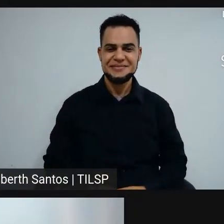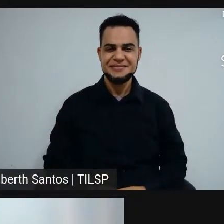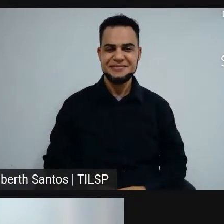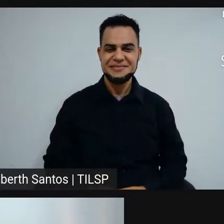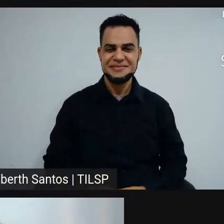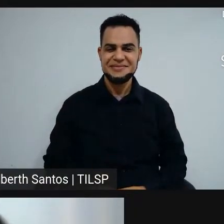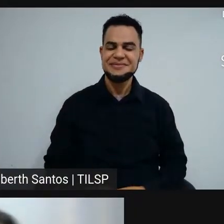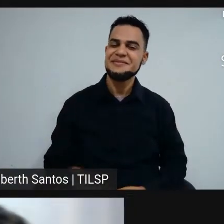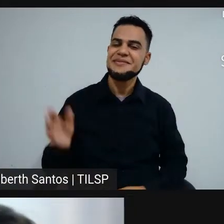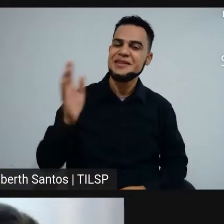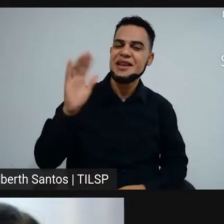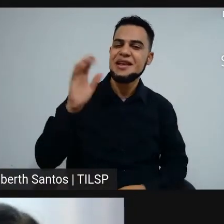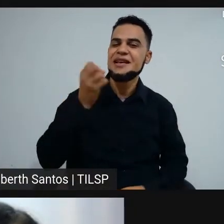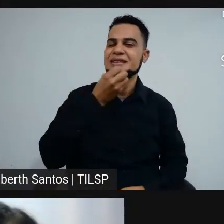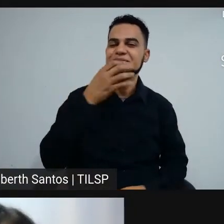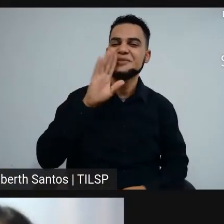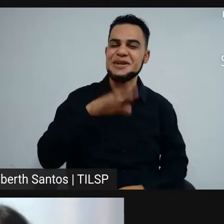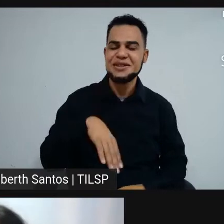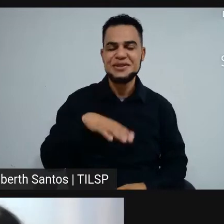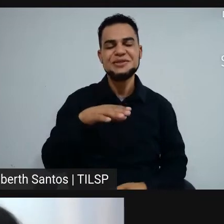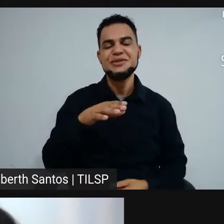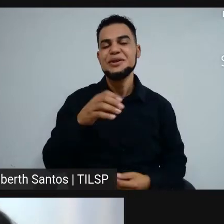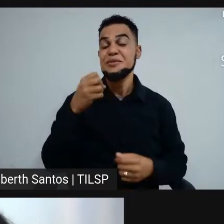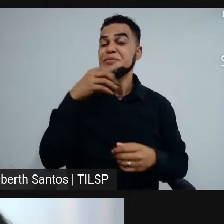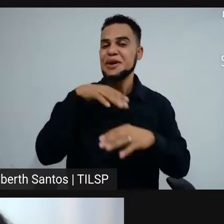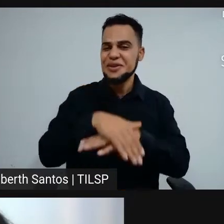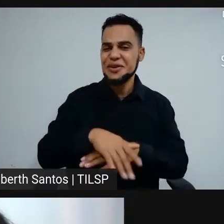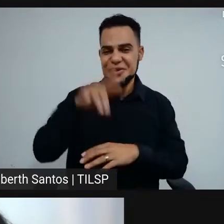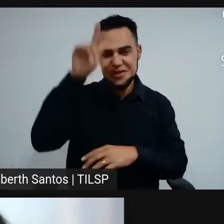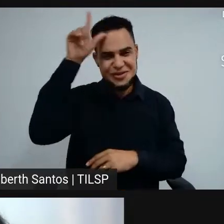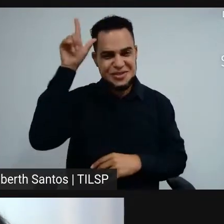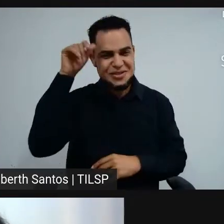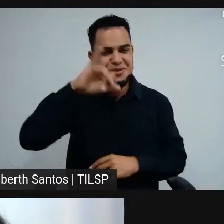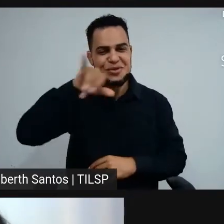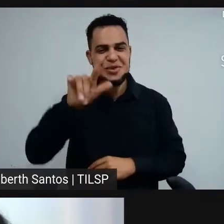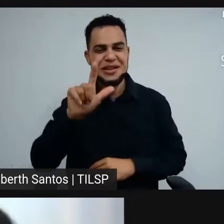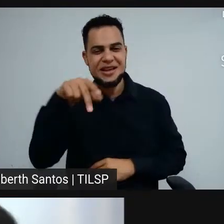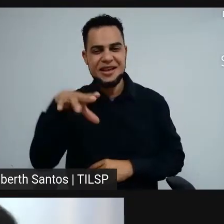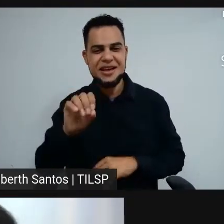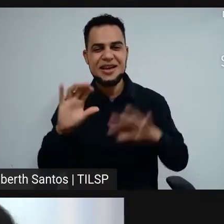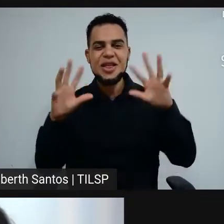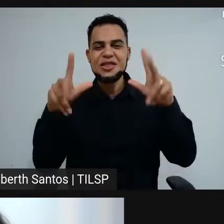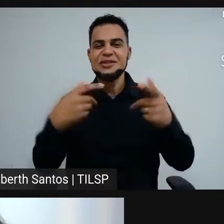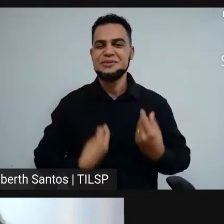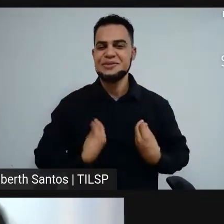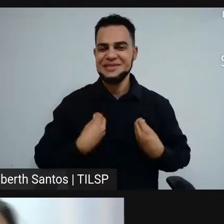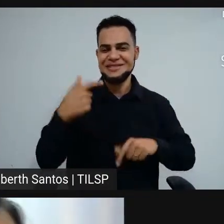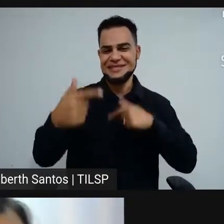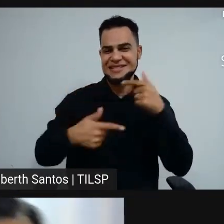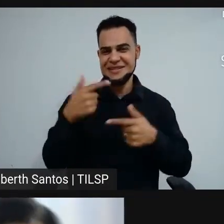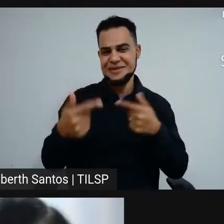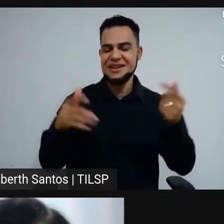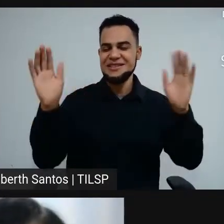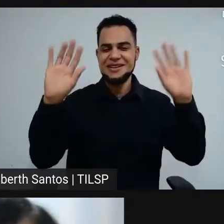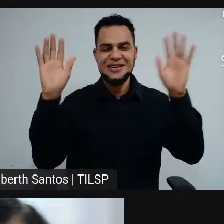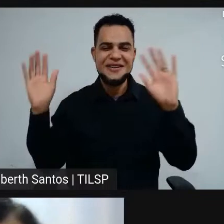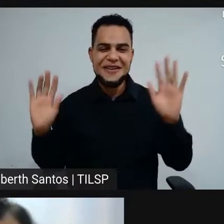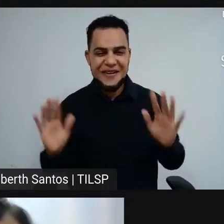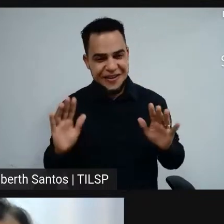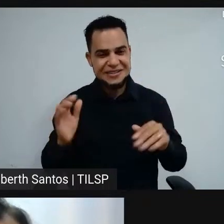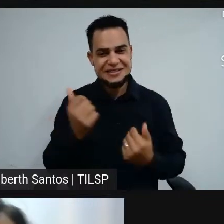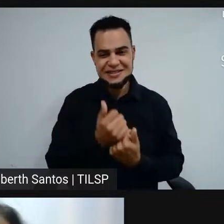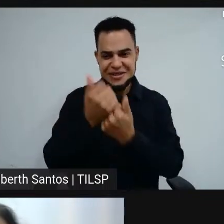Boa noite, pessoal. Boa noite, Juliana. Boa noite, Ju. Boa noite a todo mundo que está aqui nos bastidores, nos dando esse apoio.